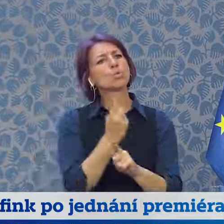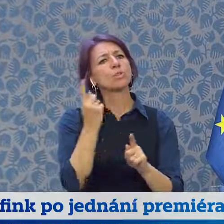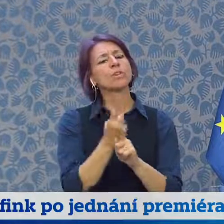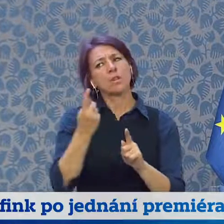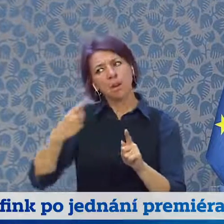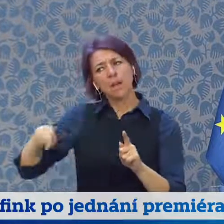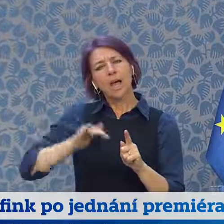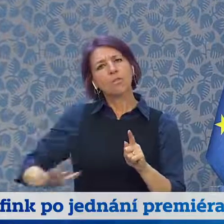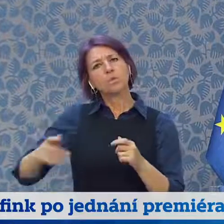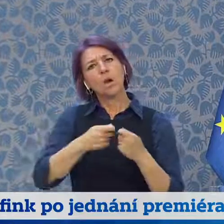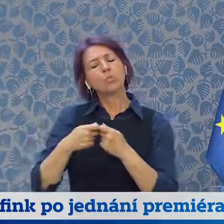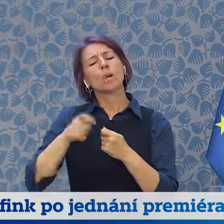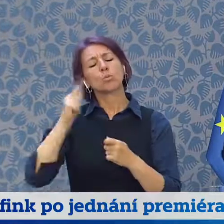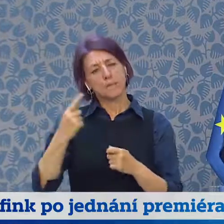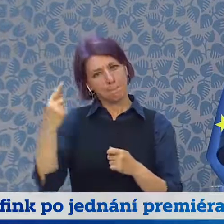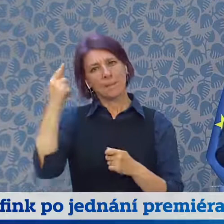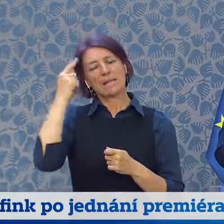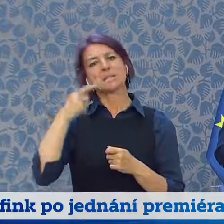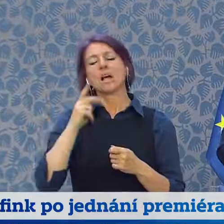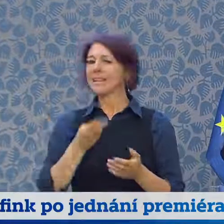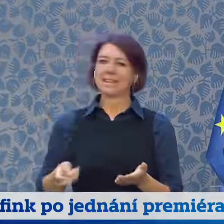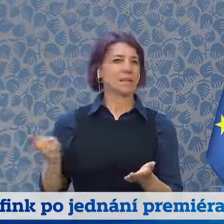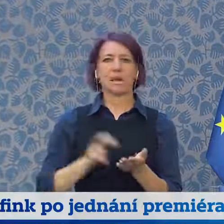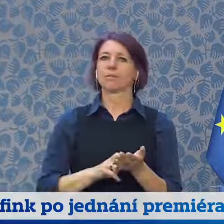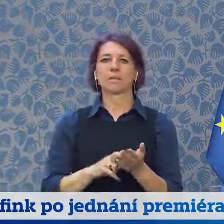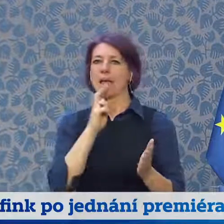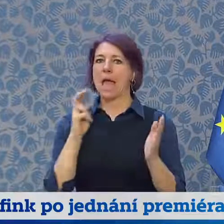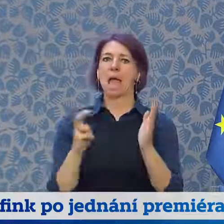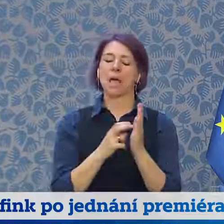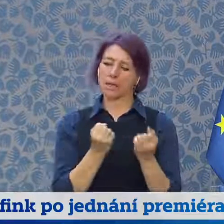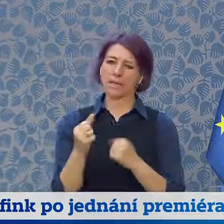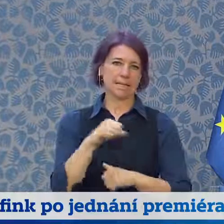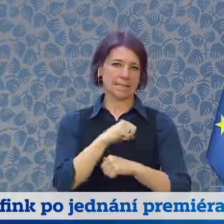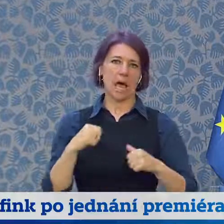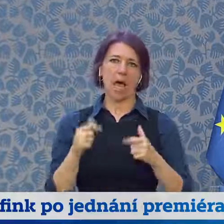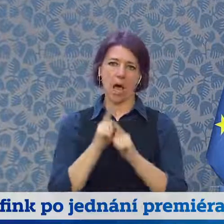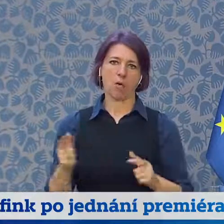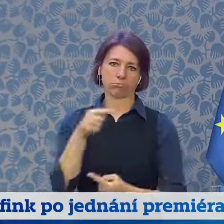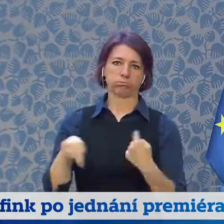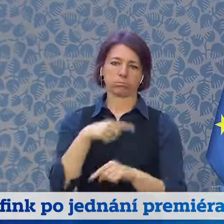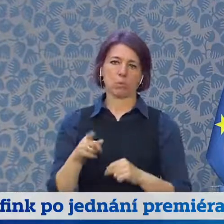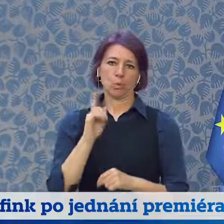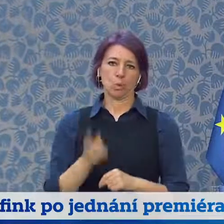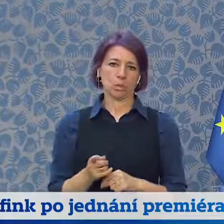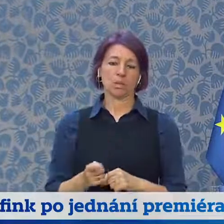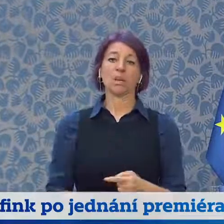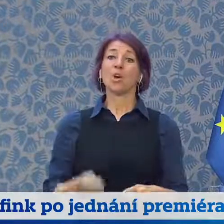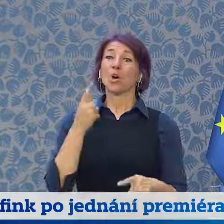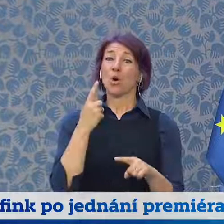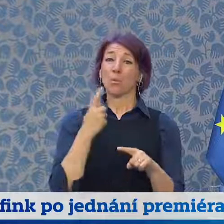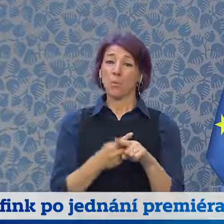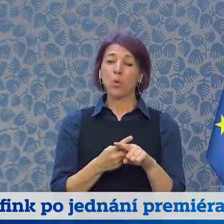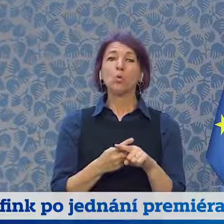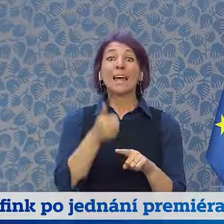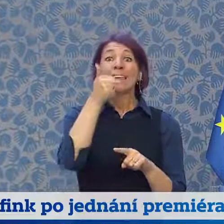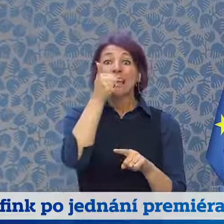nezávislí v oblasti energii, musíme pracovat na tom, abychom byli více nezávislí na jednom zdroji,